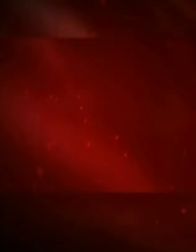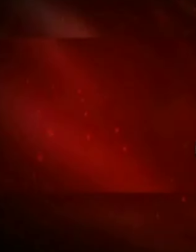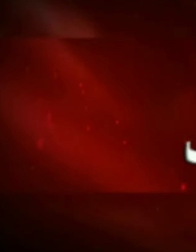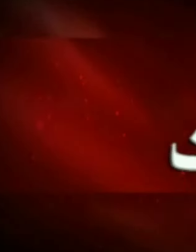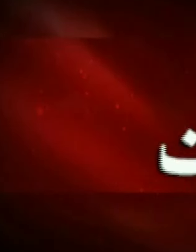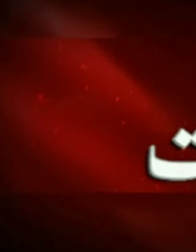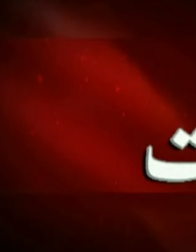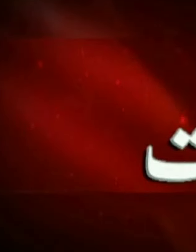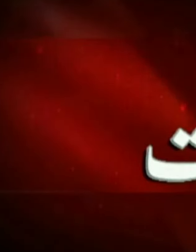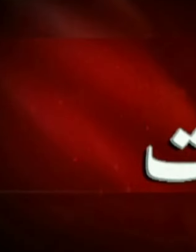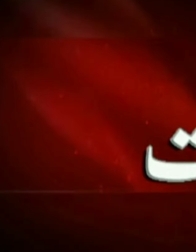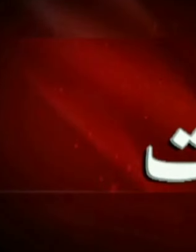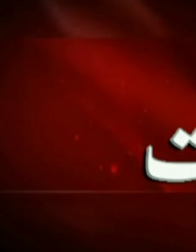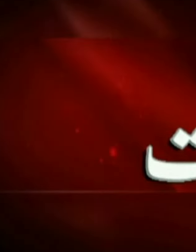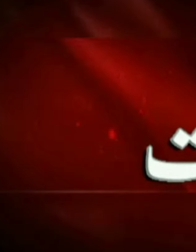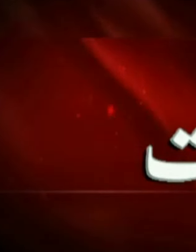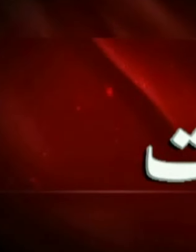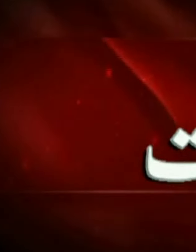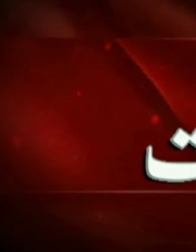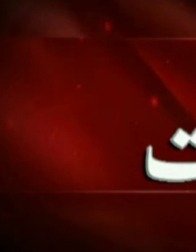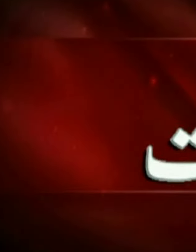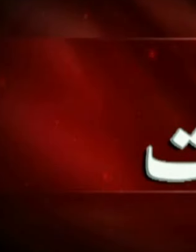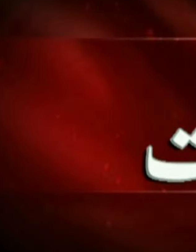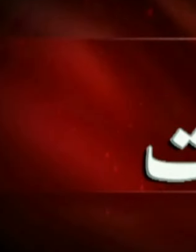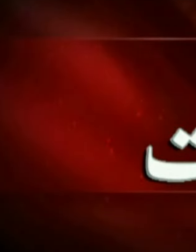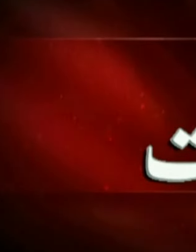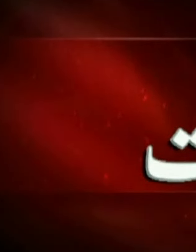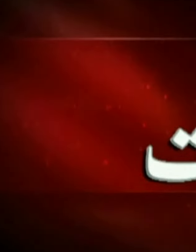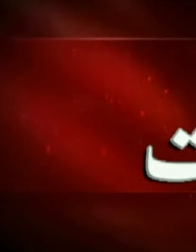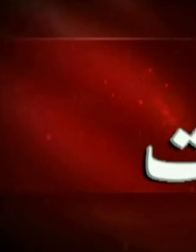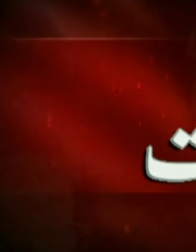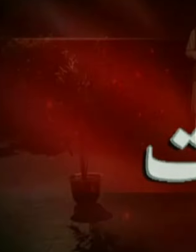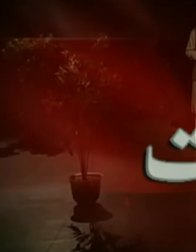کتنی بولن دیوں